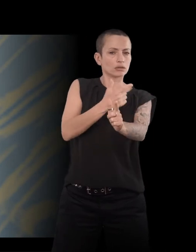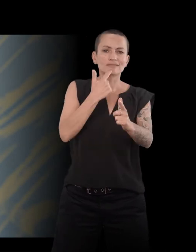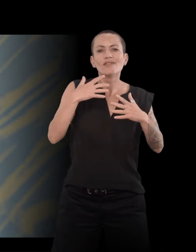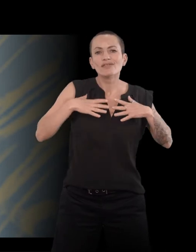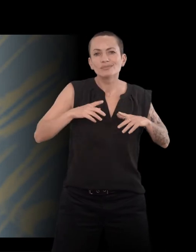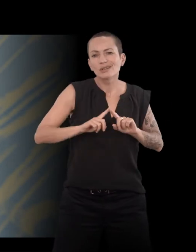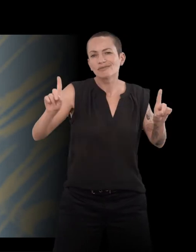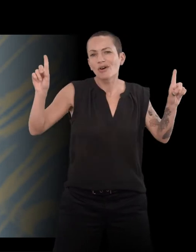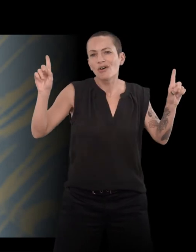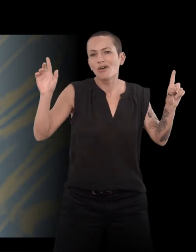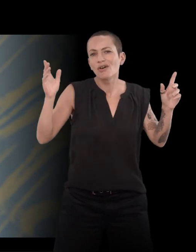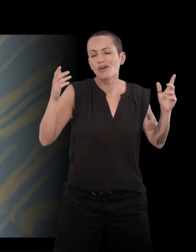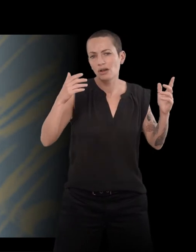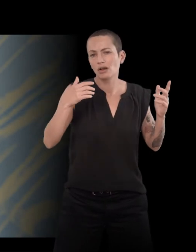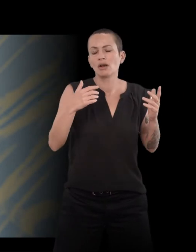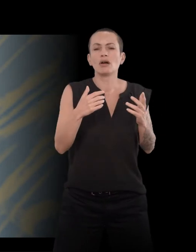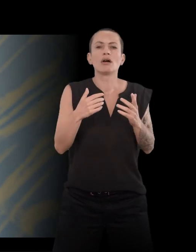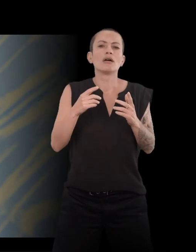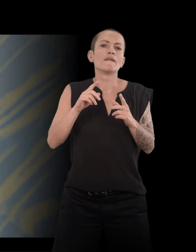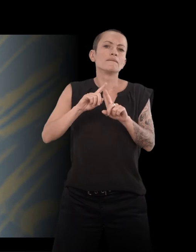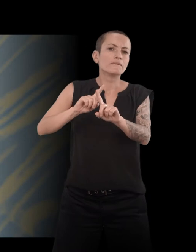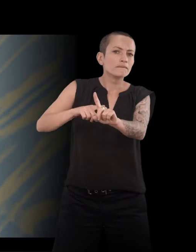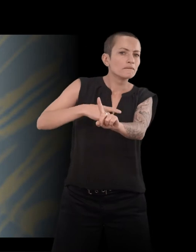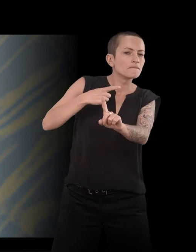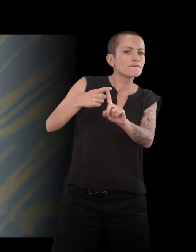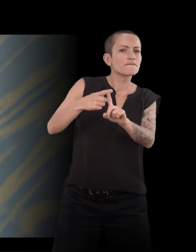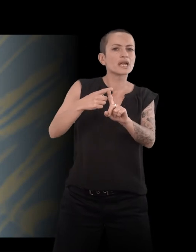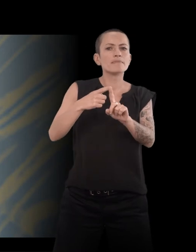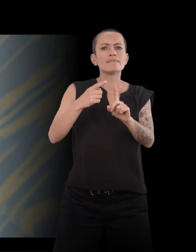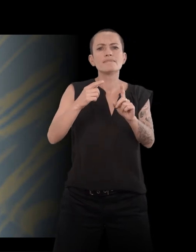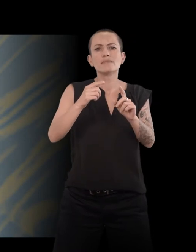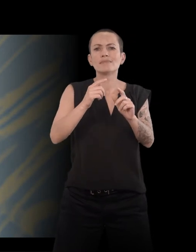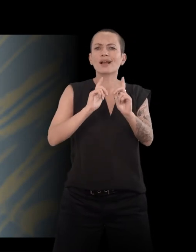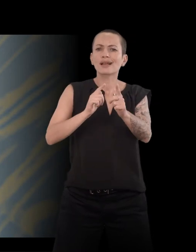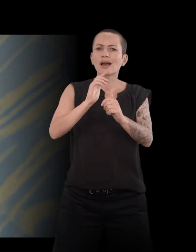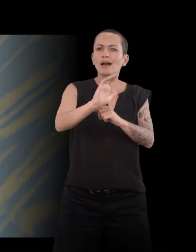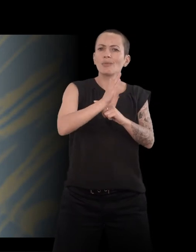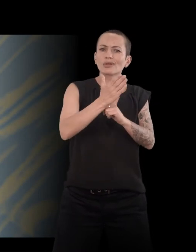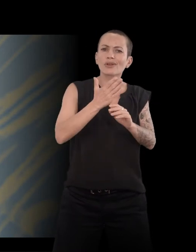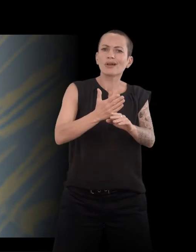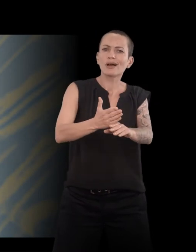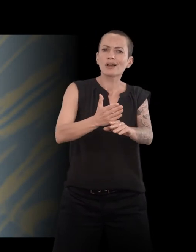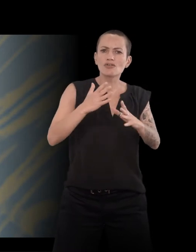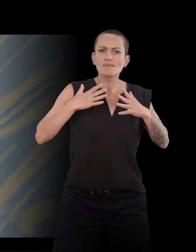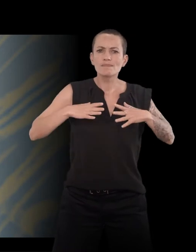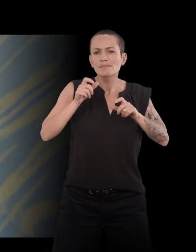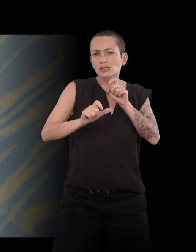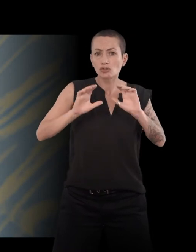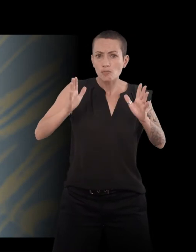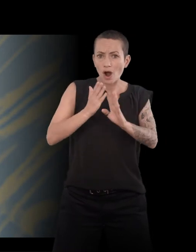pas les films aux montres, les gens comme moi, ils étaient avant la guerre, mais des films tournés avant la guerre. Donc, il y avait quelque chose là qui m